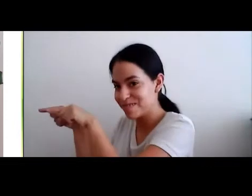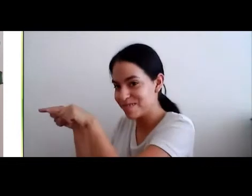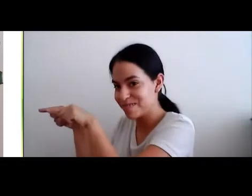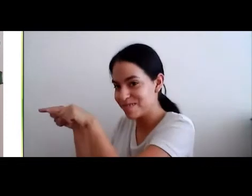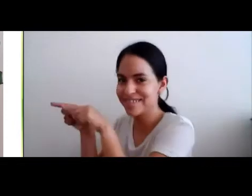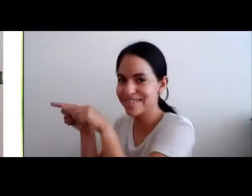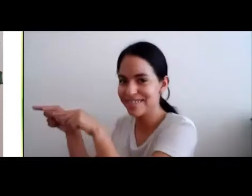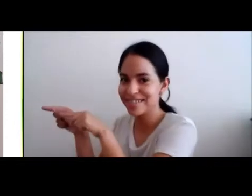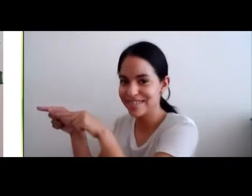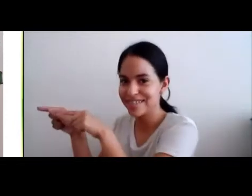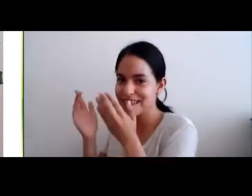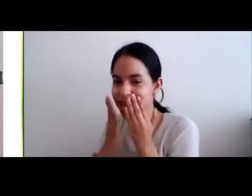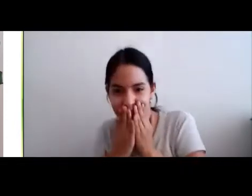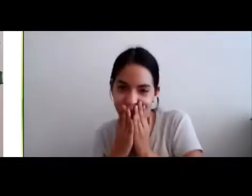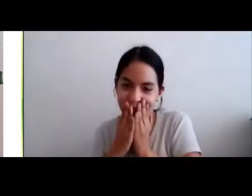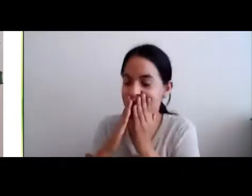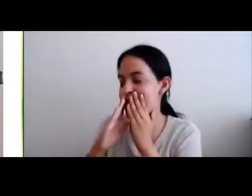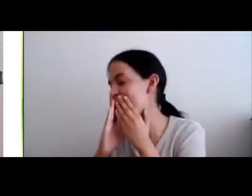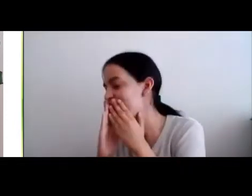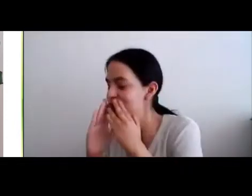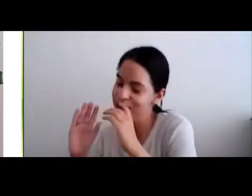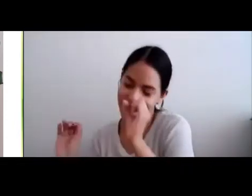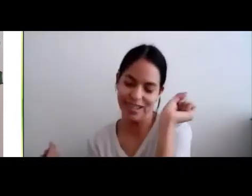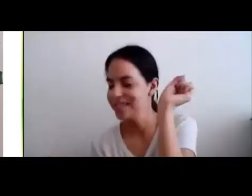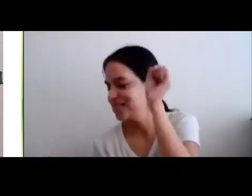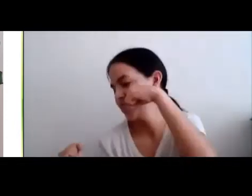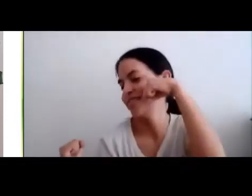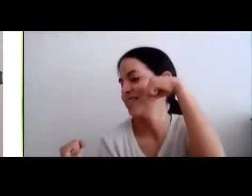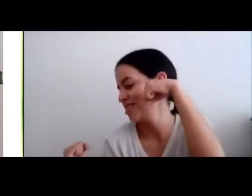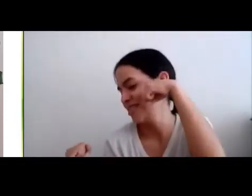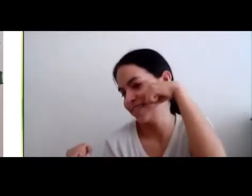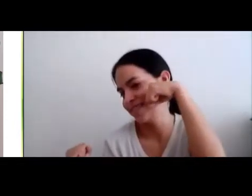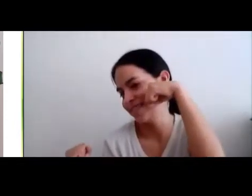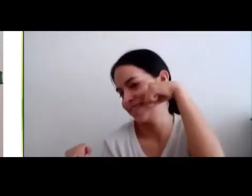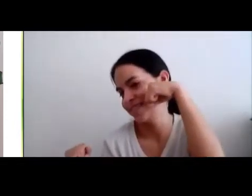¿Lo ven? ¡Oh! ¡Es la bella durmiente!